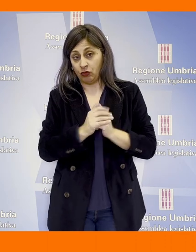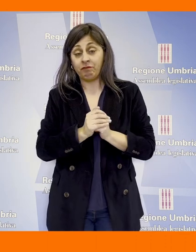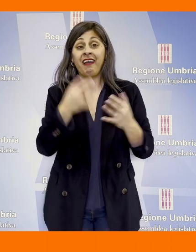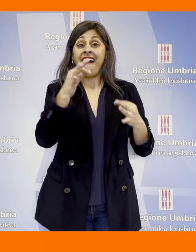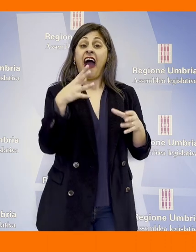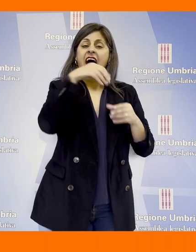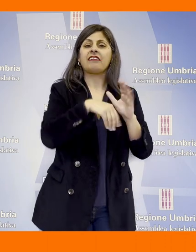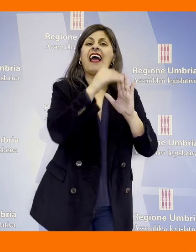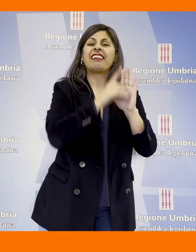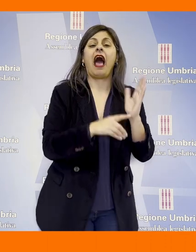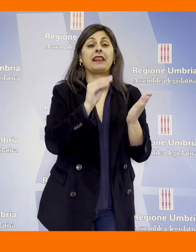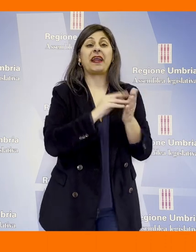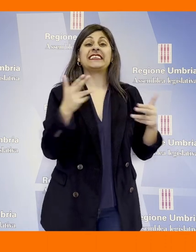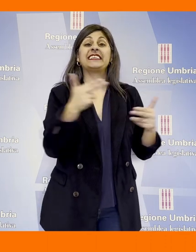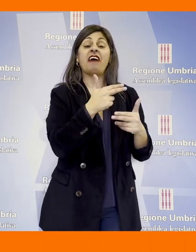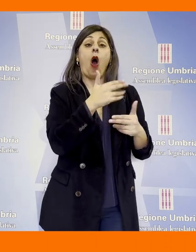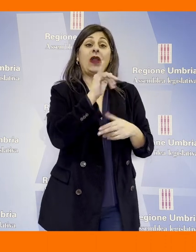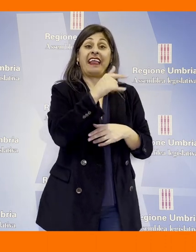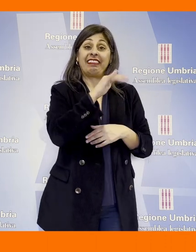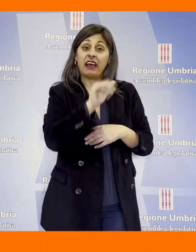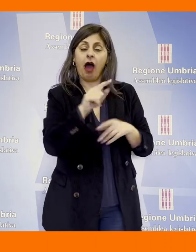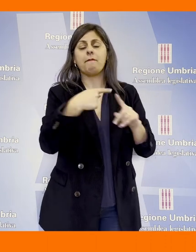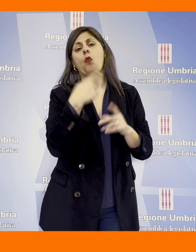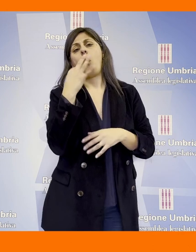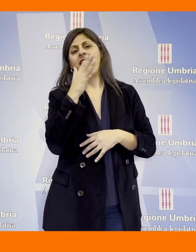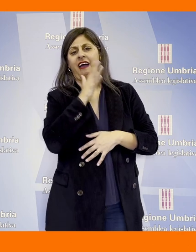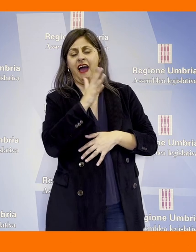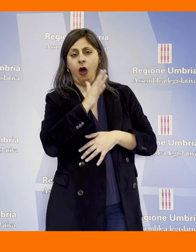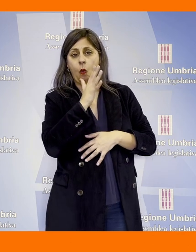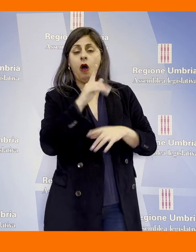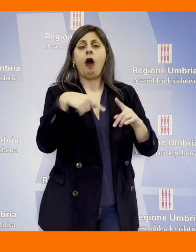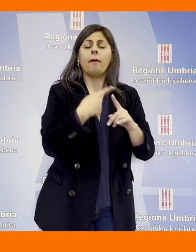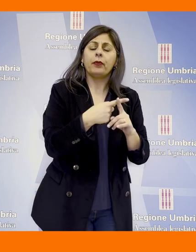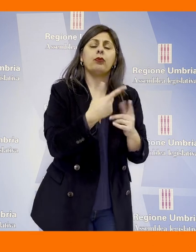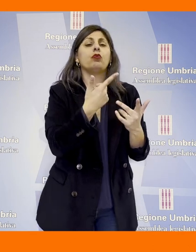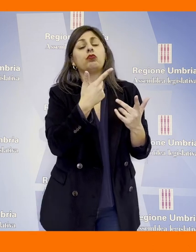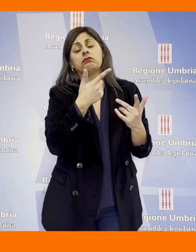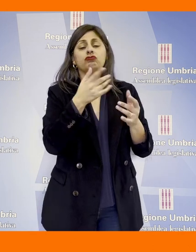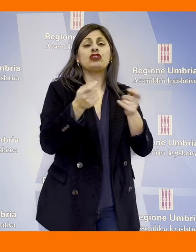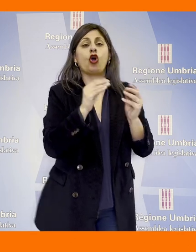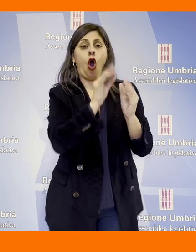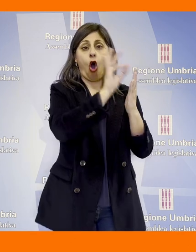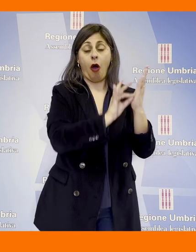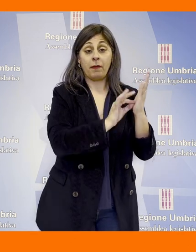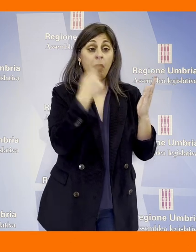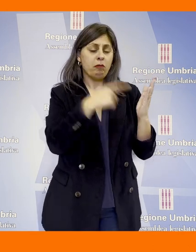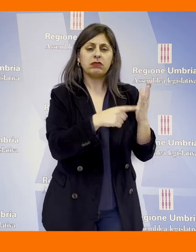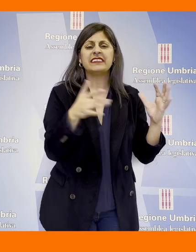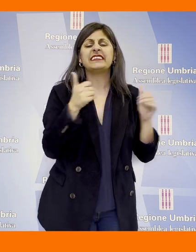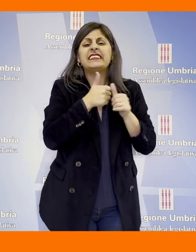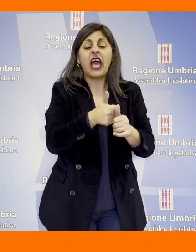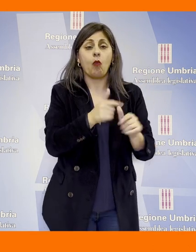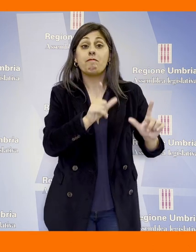carta contiene i dati sulle presenze della fauna ittica e sulla qualità delle acque, oltre ad indicazioni gestionali. Essa si fonda sul